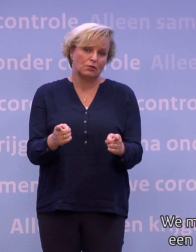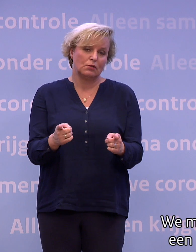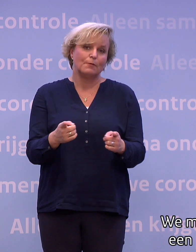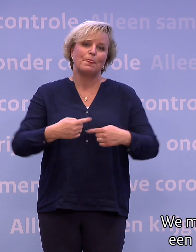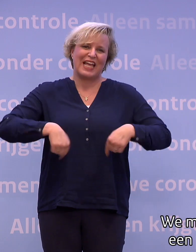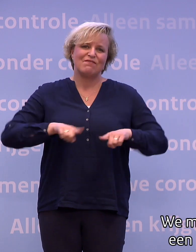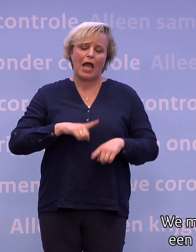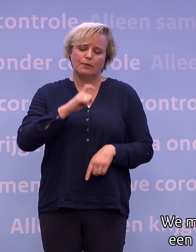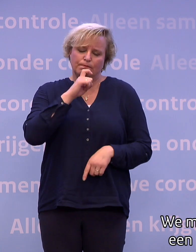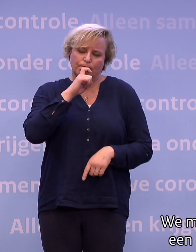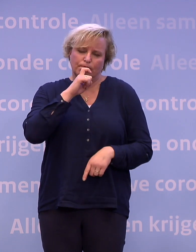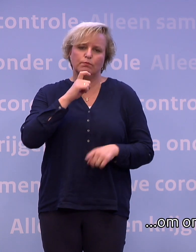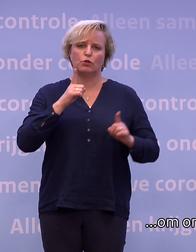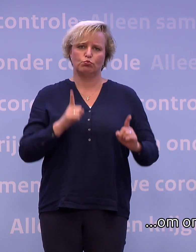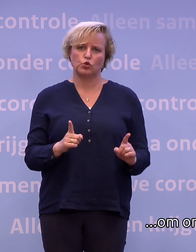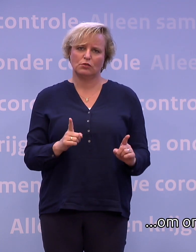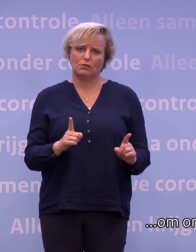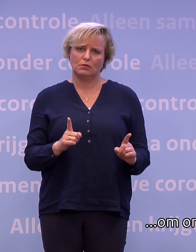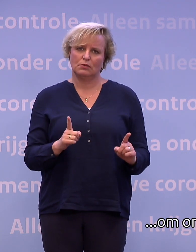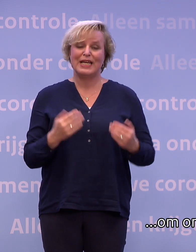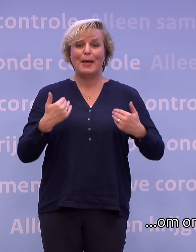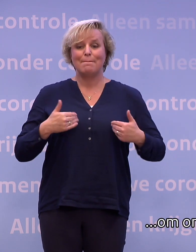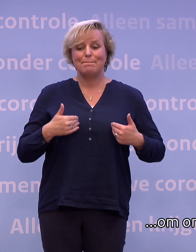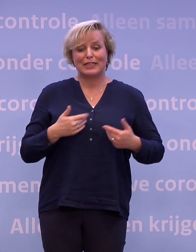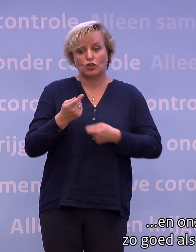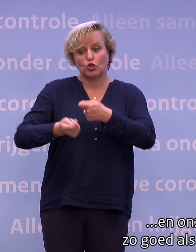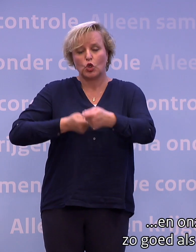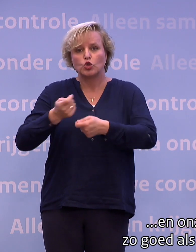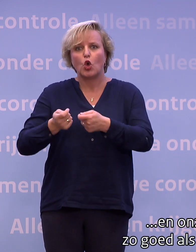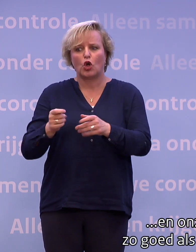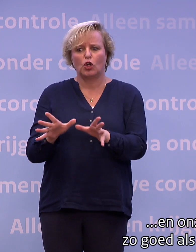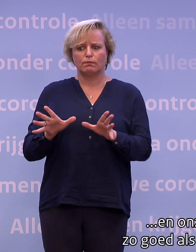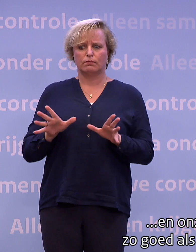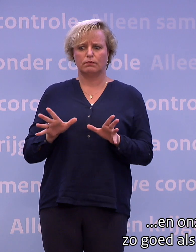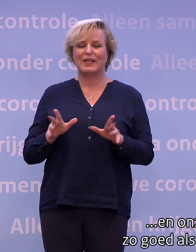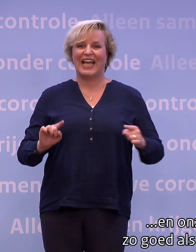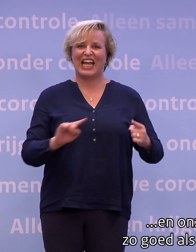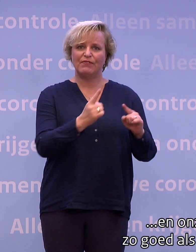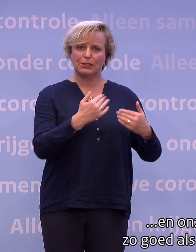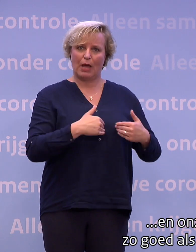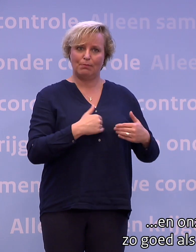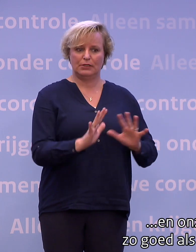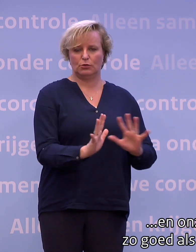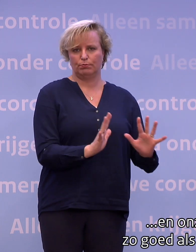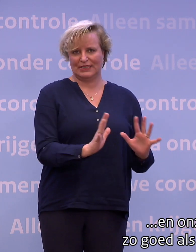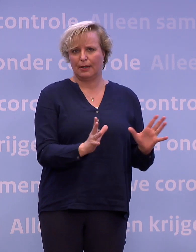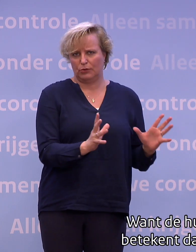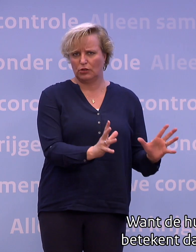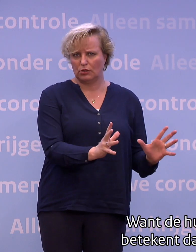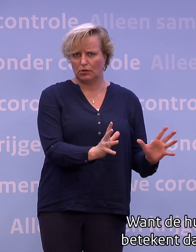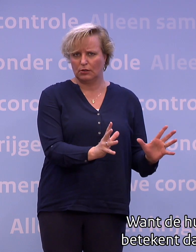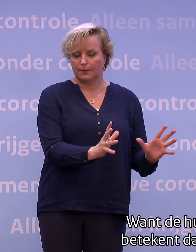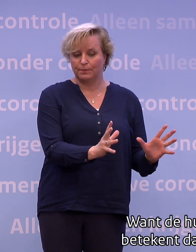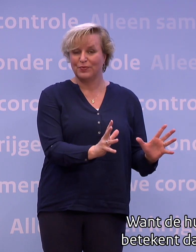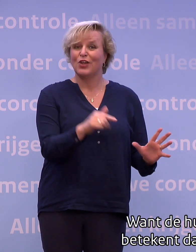echt nog een poos volhouden. Om onze mensen in de zorg te ontzien en onze kwetsbare mensen zo goed als mogelijk te beschermen. Want